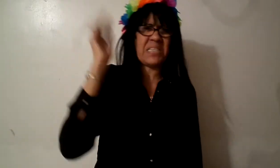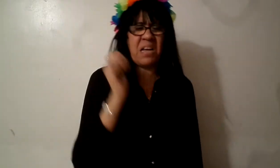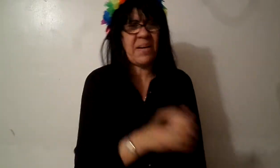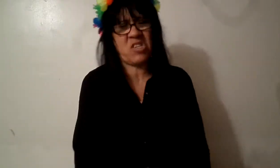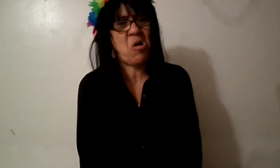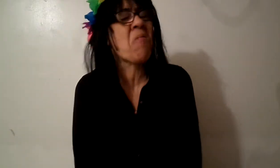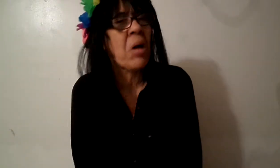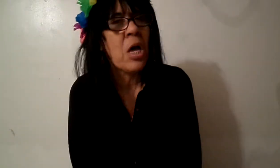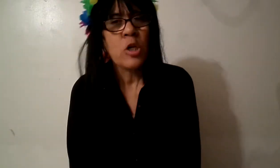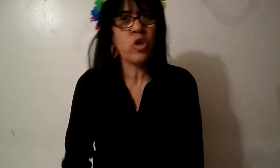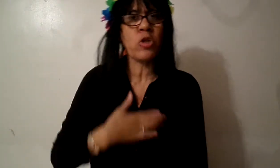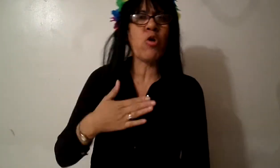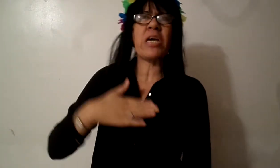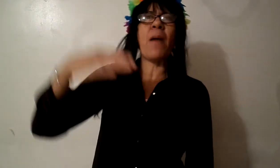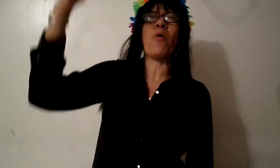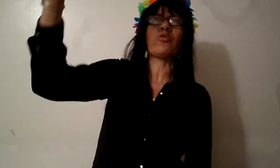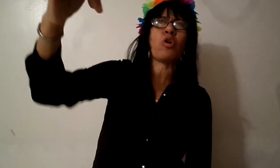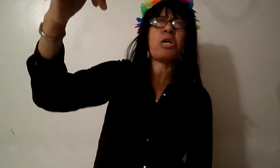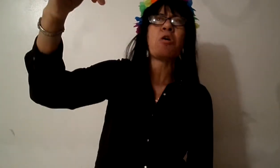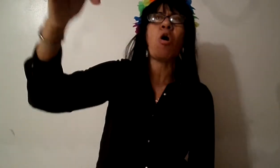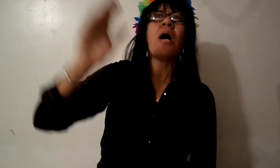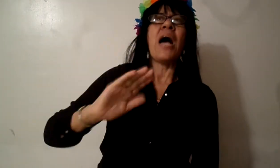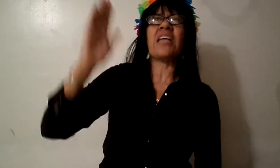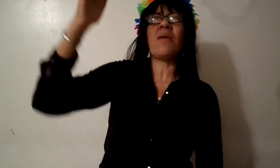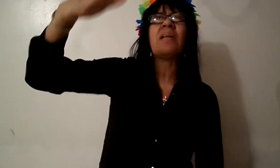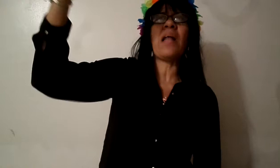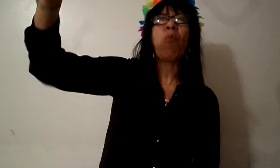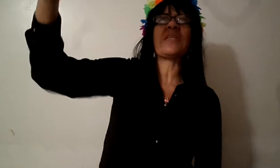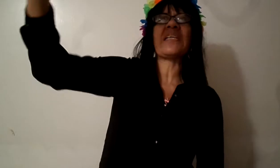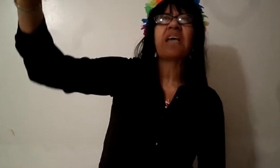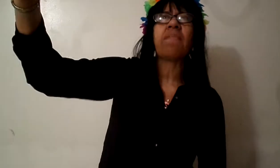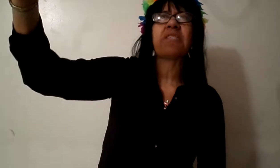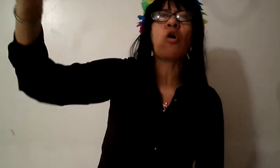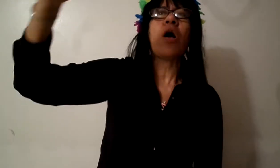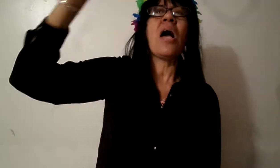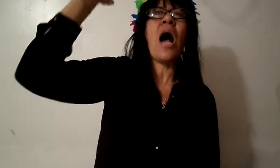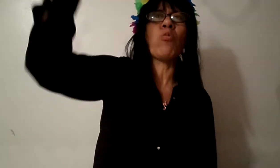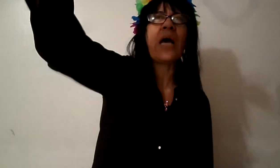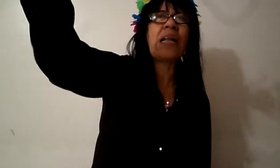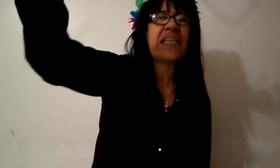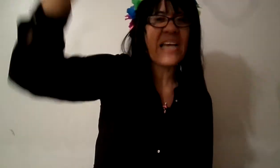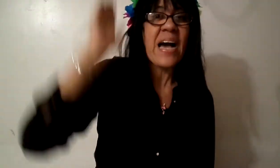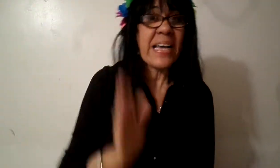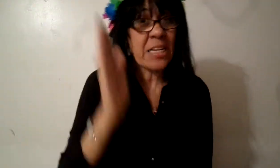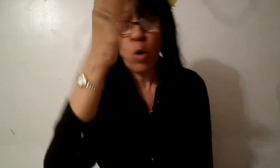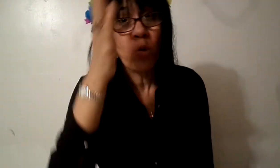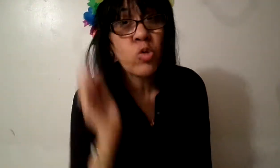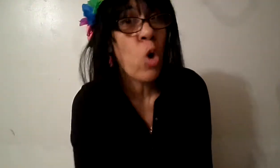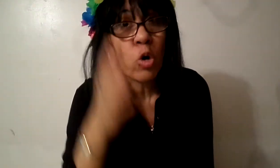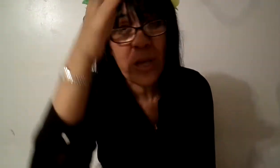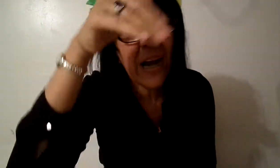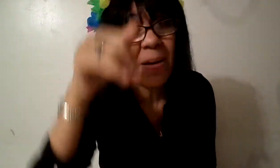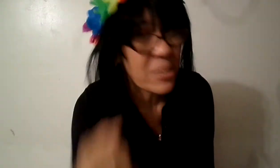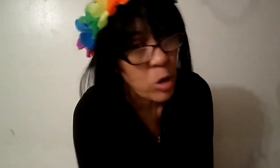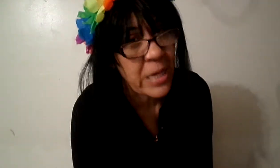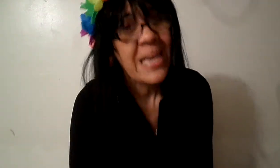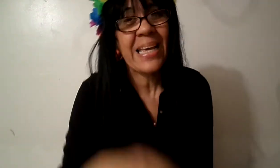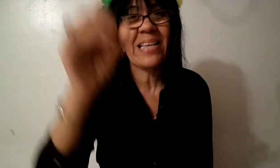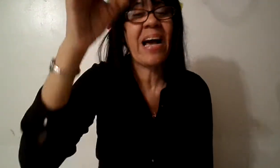salvación yo no tengo que ir a Puerto Rico a llevarle las buenas de salvación a una iglesia que son un chorro de cabezones que ya